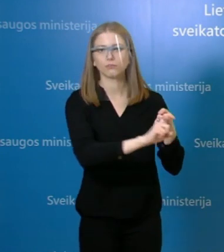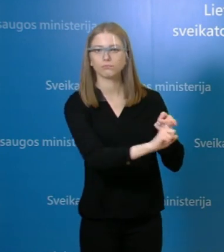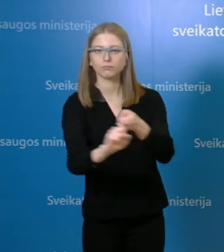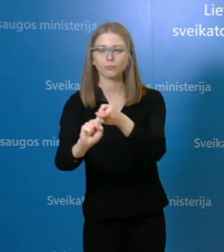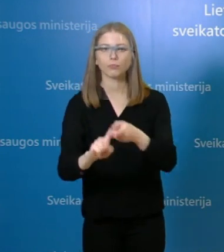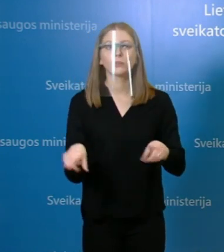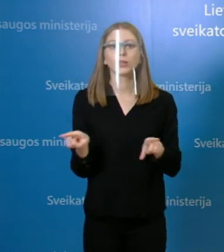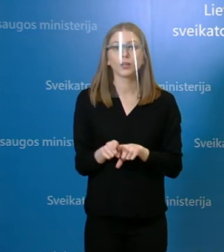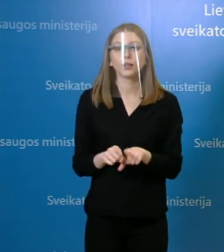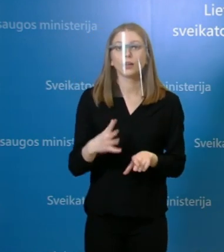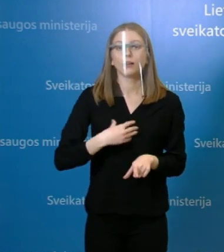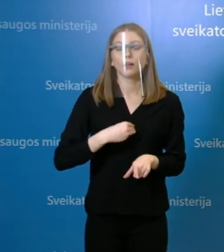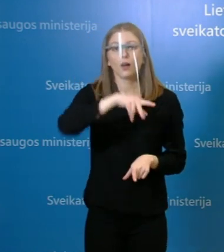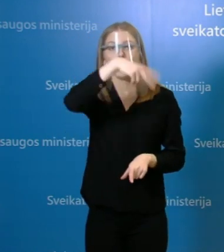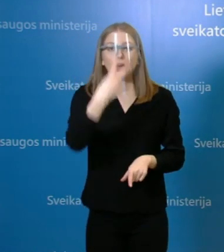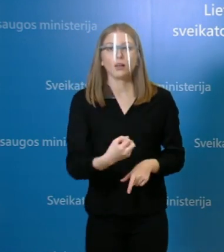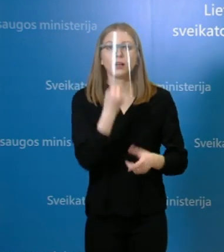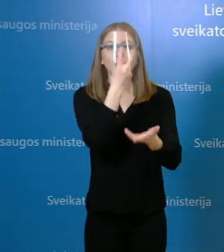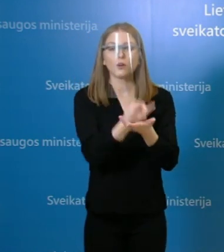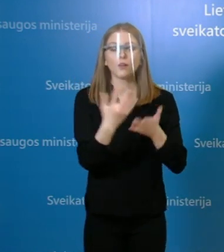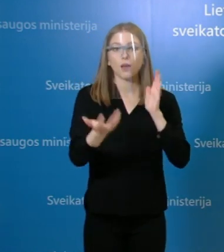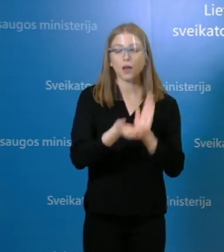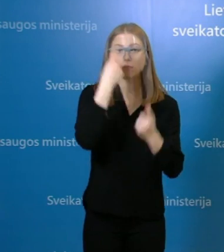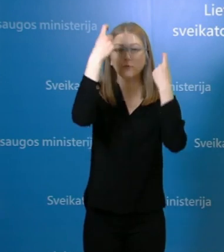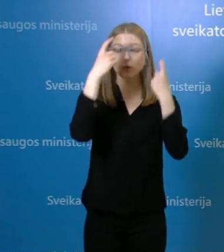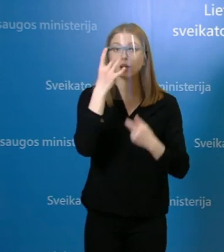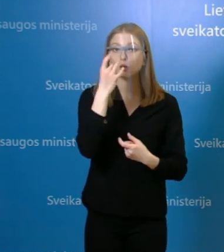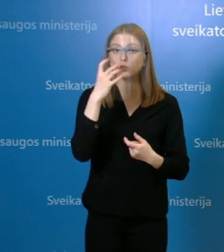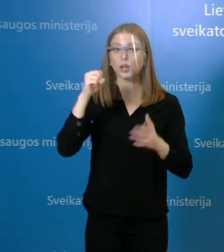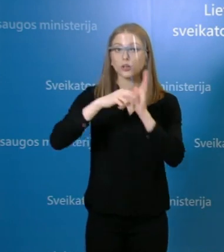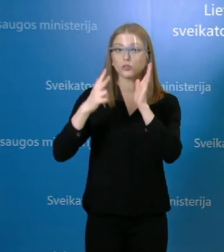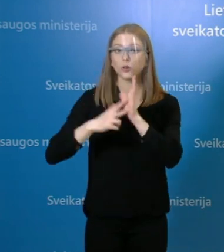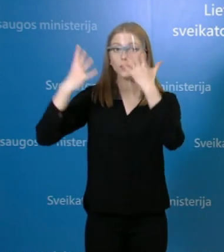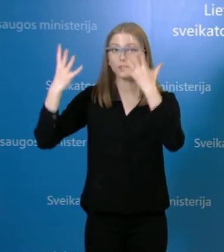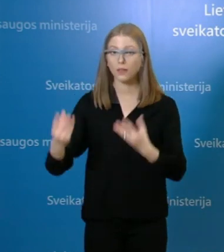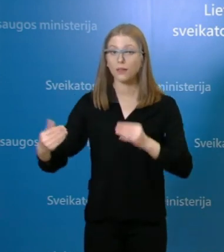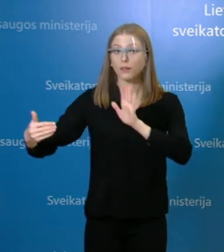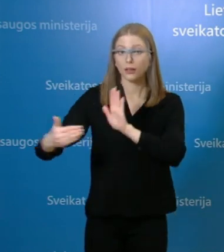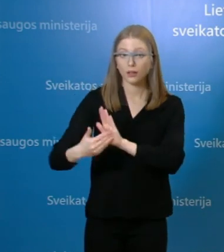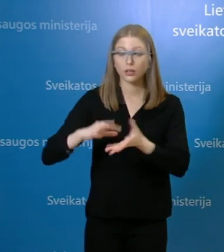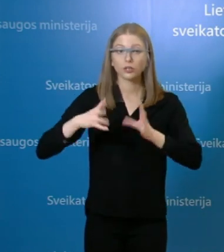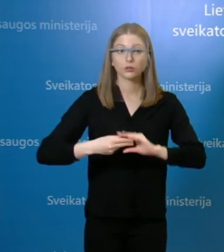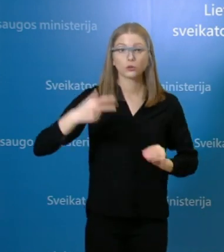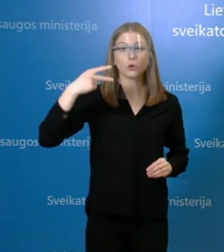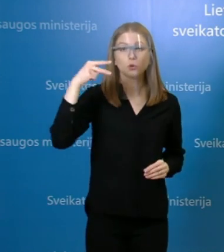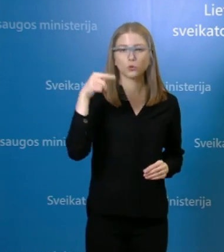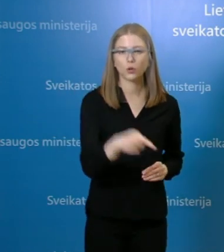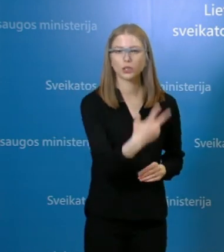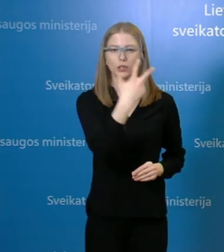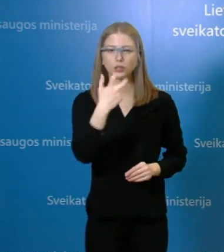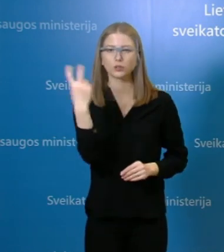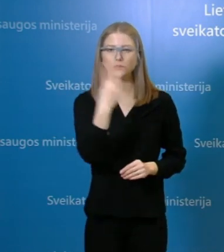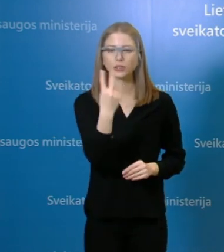klinikinės ligonės informaciją, kad iki gegužės 18 dienos tyrimai atlikti 1332 darbuotojams.